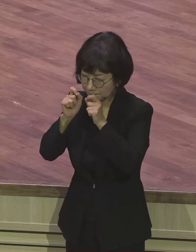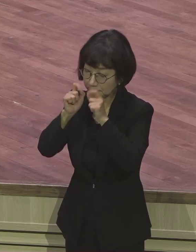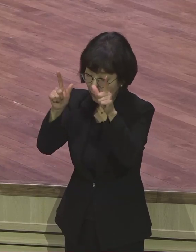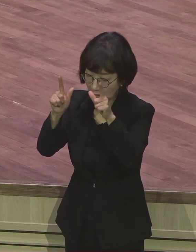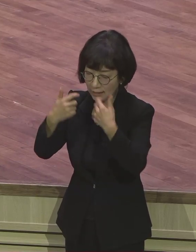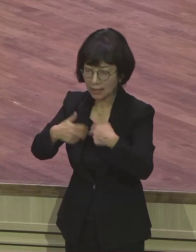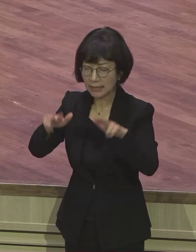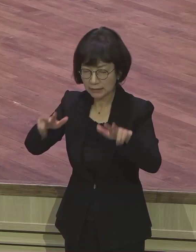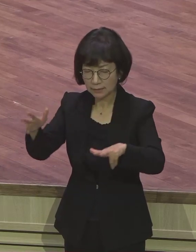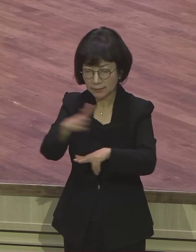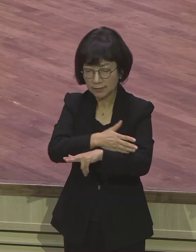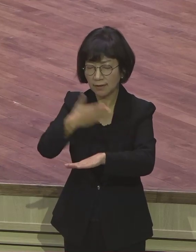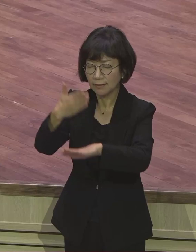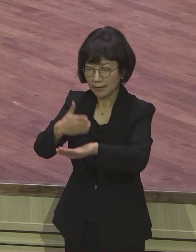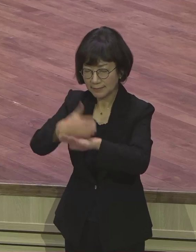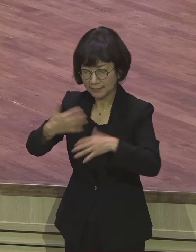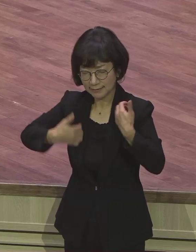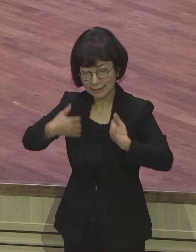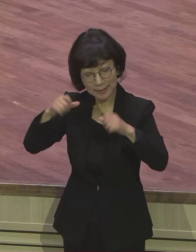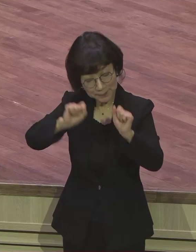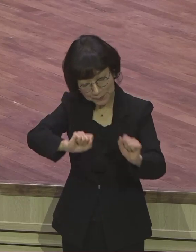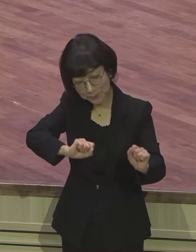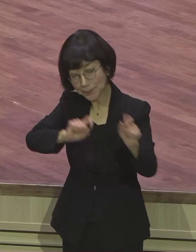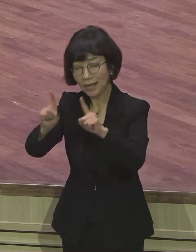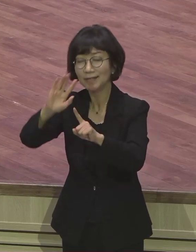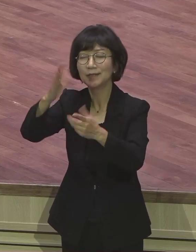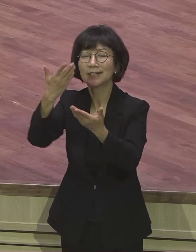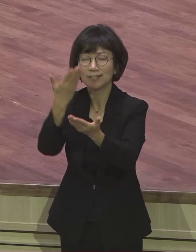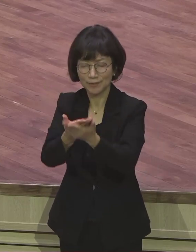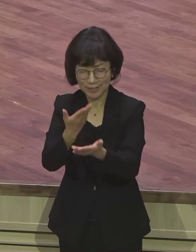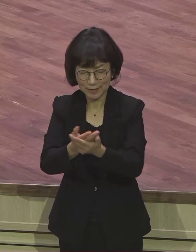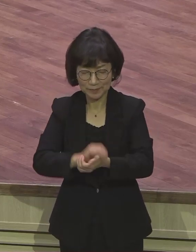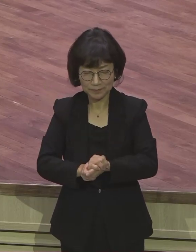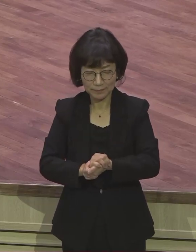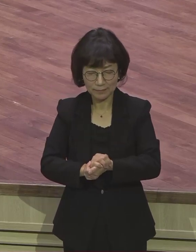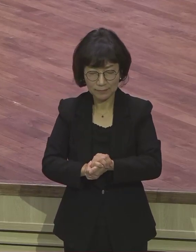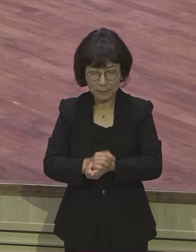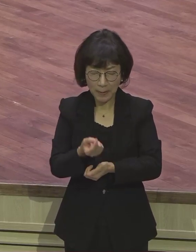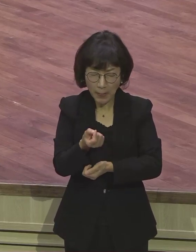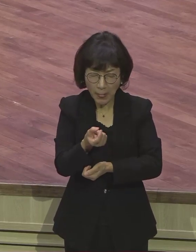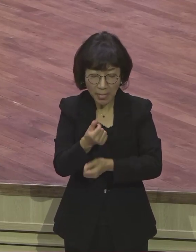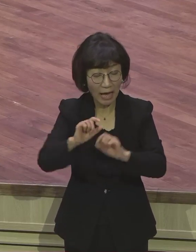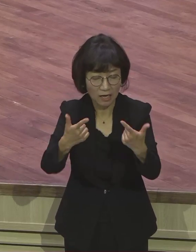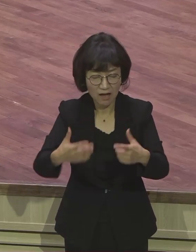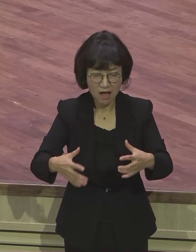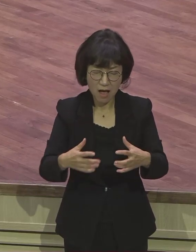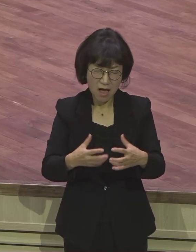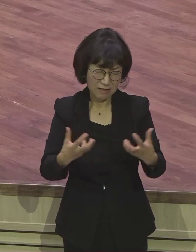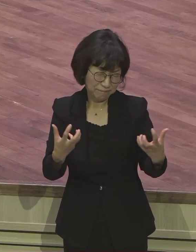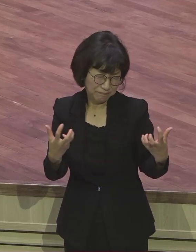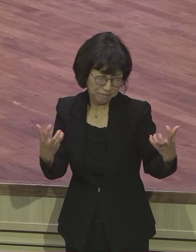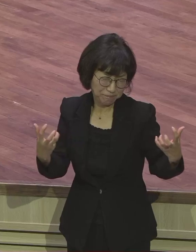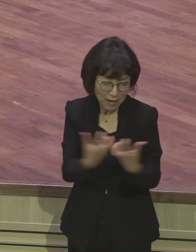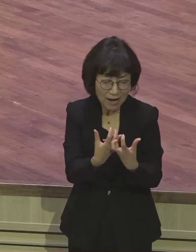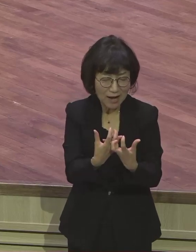회복되게 하야 주옵소서 그것도 폭발적인 기뻄이 회복되는 시간표가 되게 하야